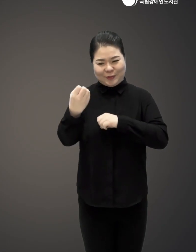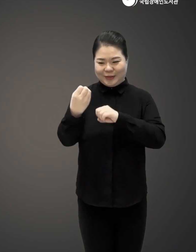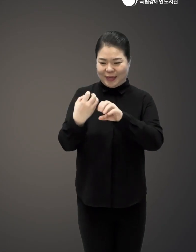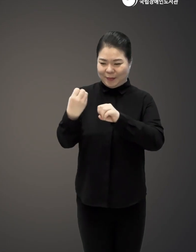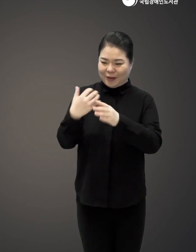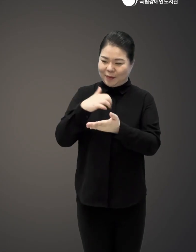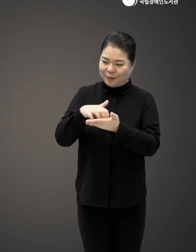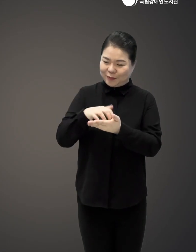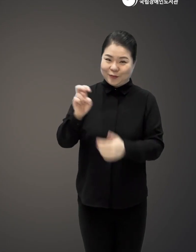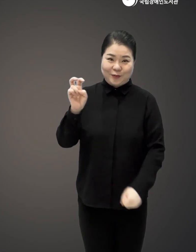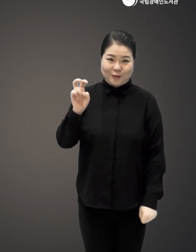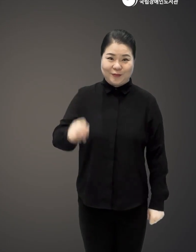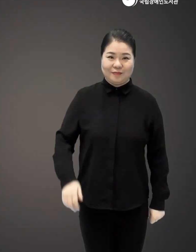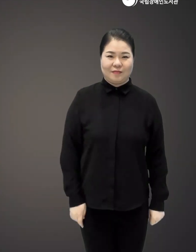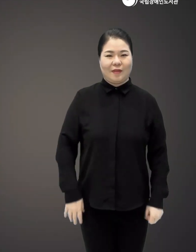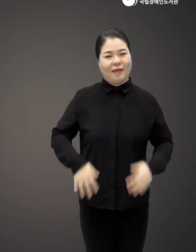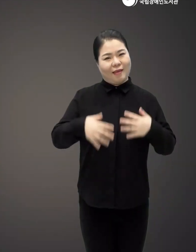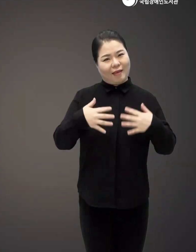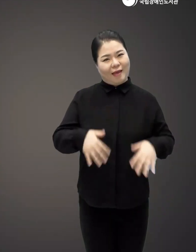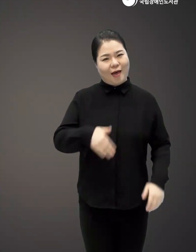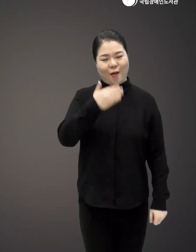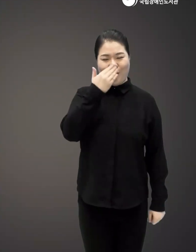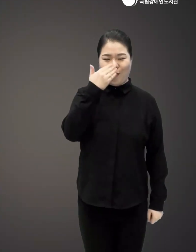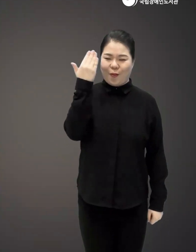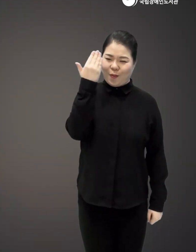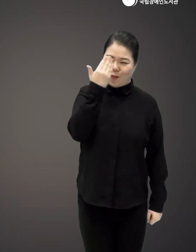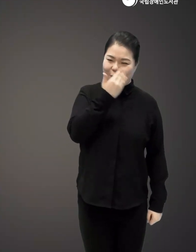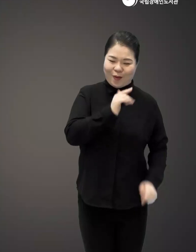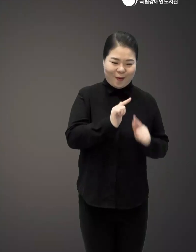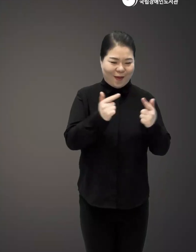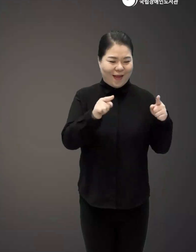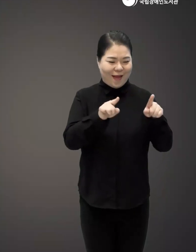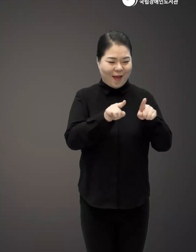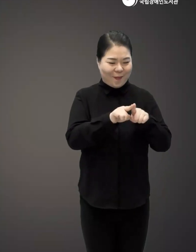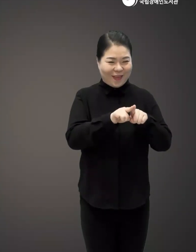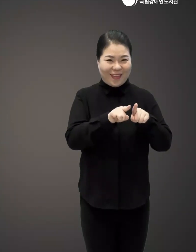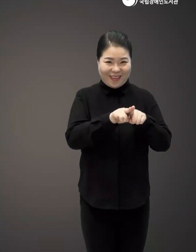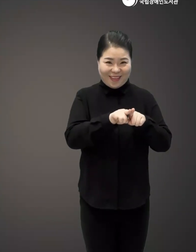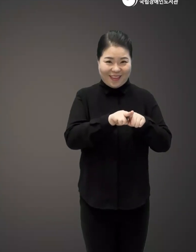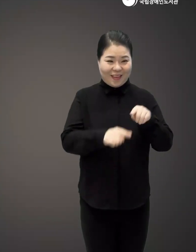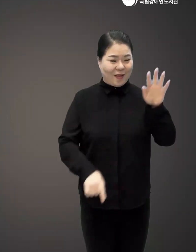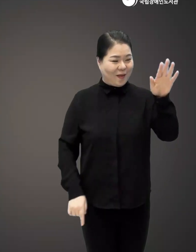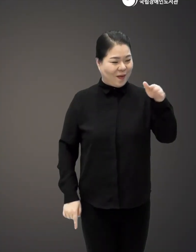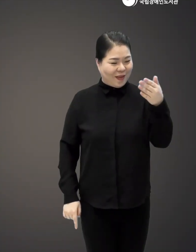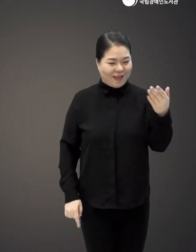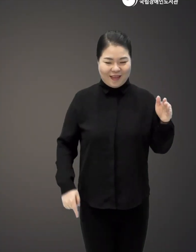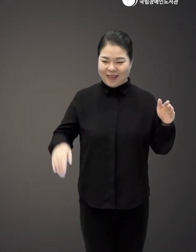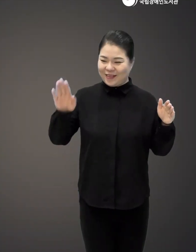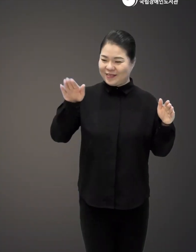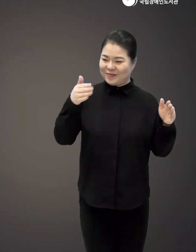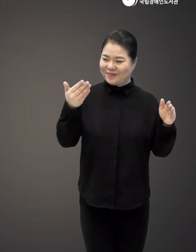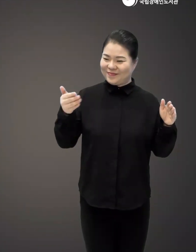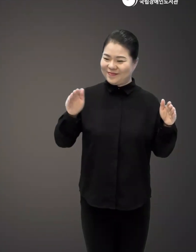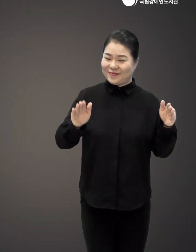여리고 순하고 정한 것들과 함께입니다 살랑인다 일렁인다